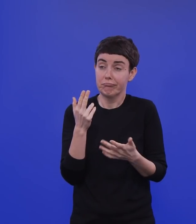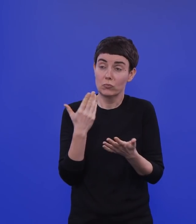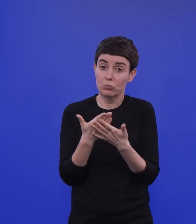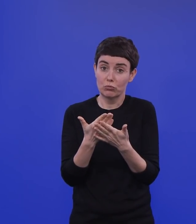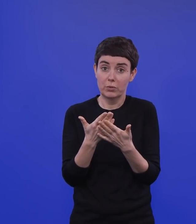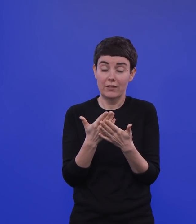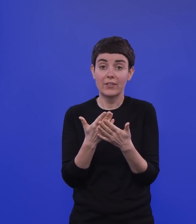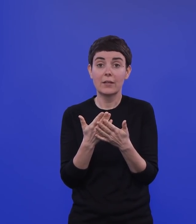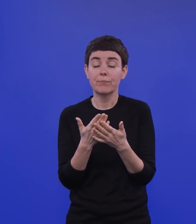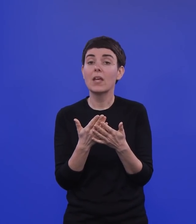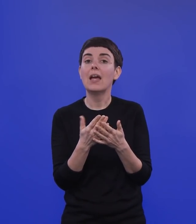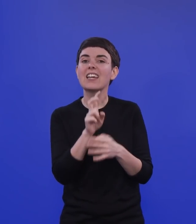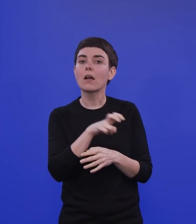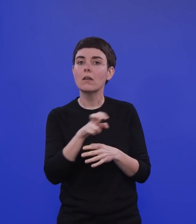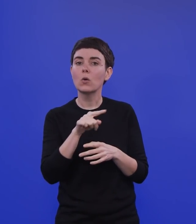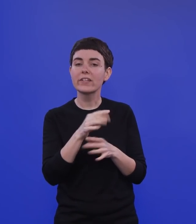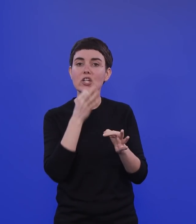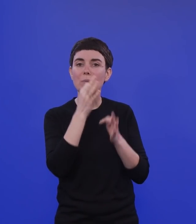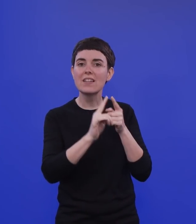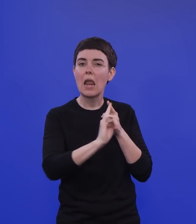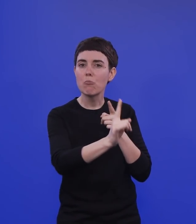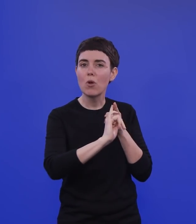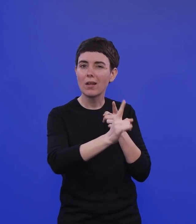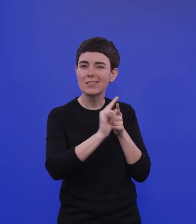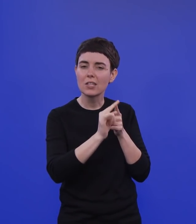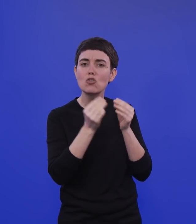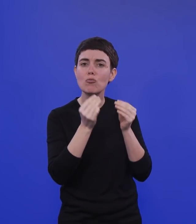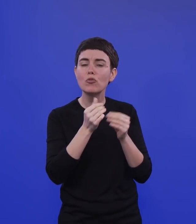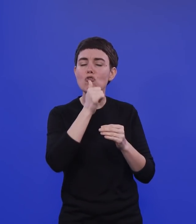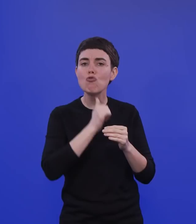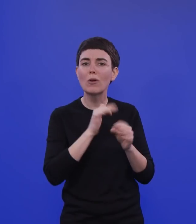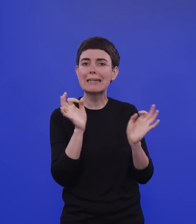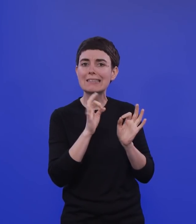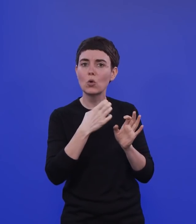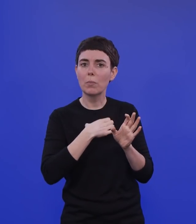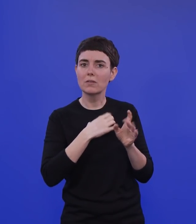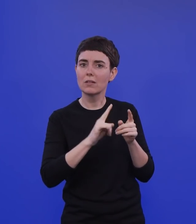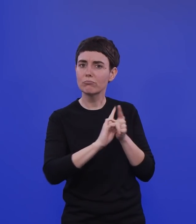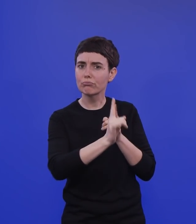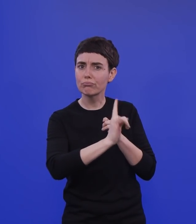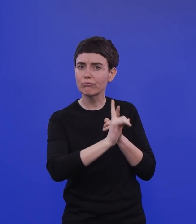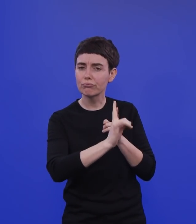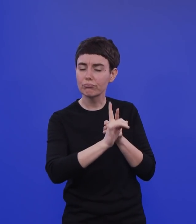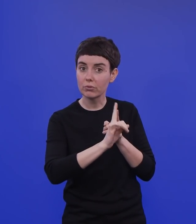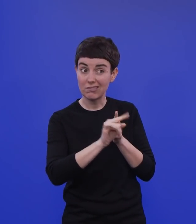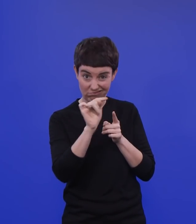Spezialambulanzen der Krankenhäuser, die gerade die jüngeren Risikopatienten immer wieder sehen? Die sind ja in einem